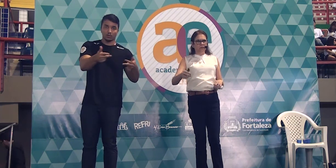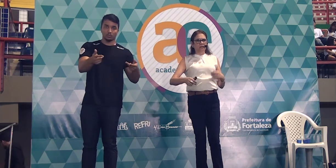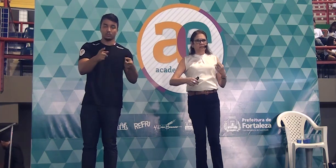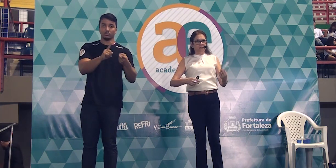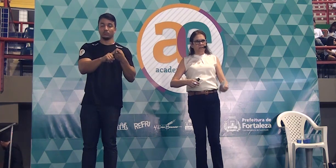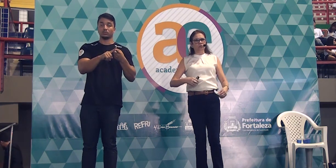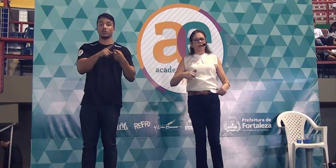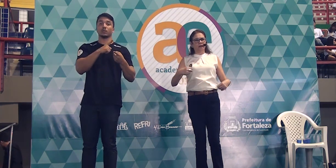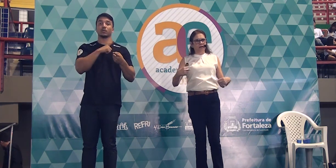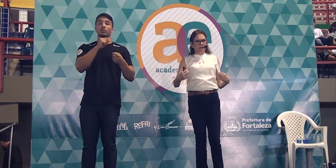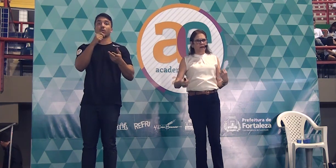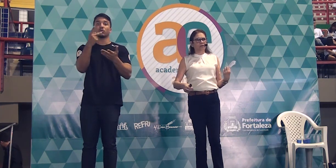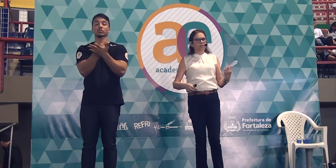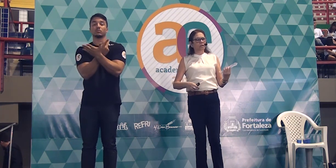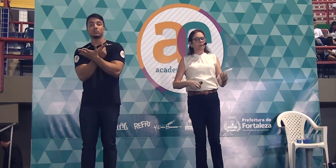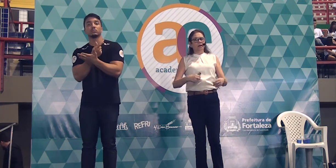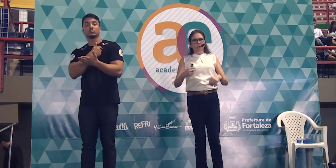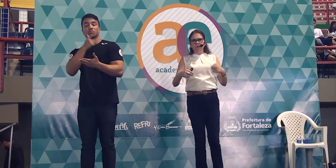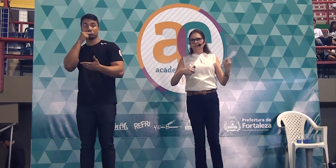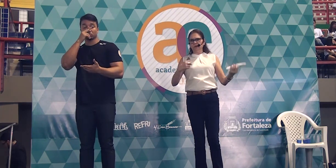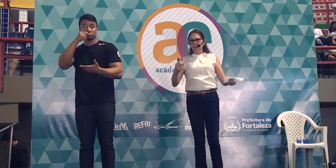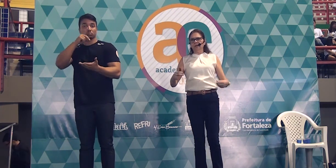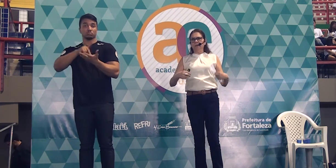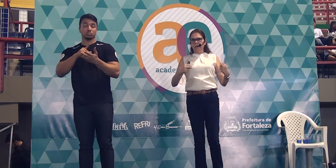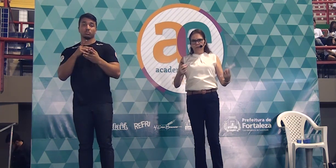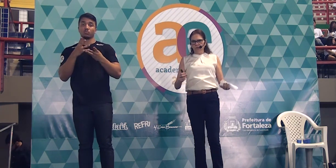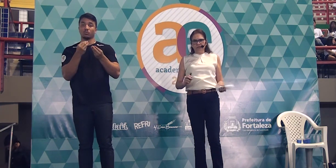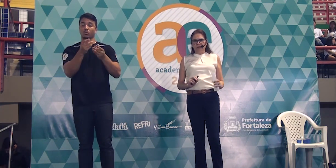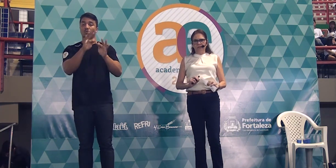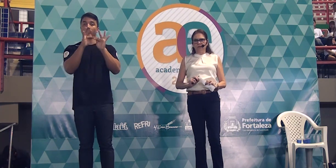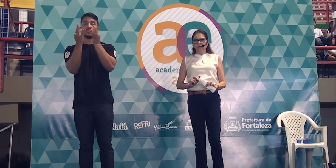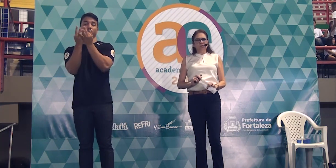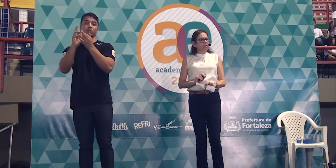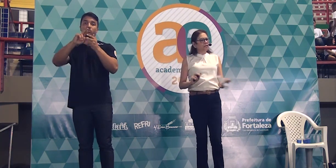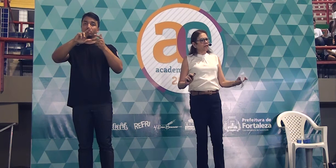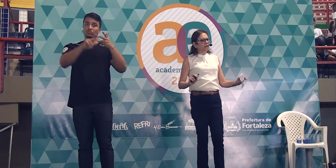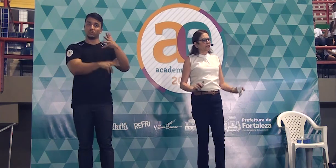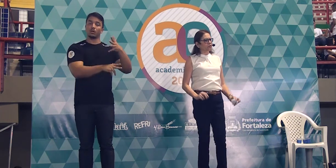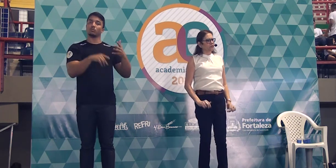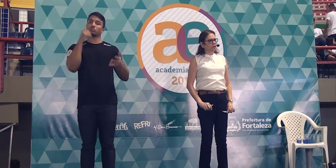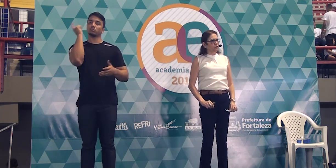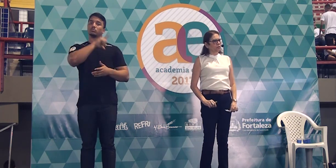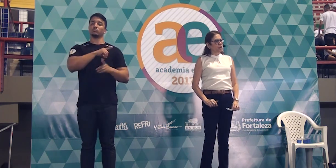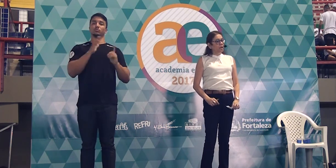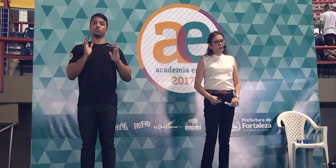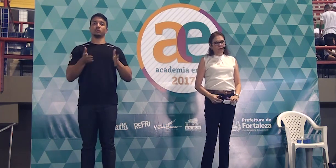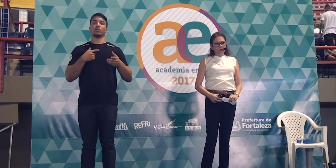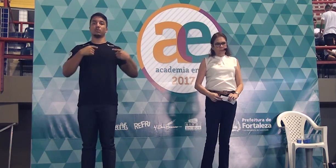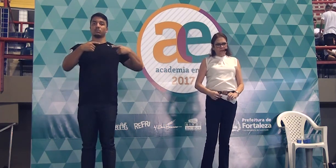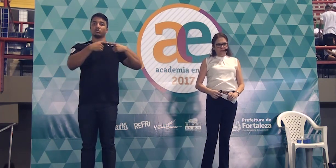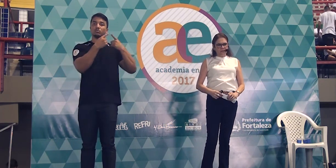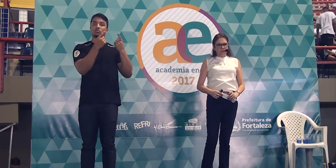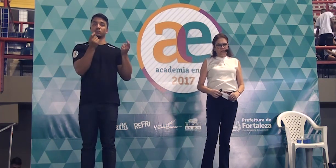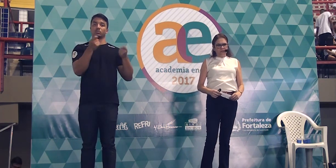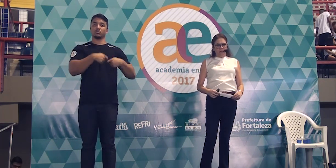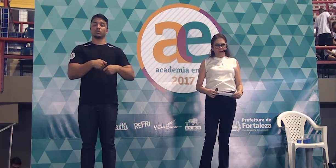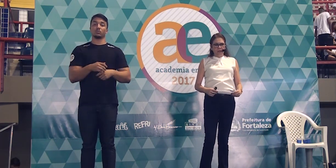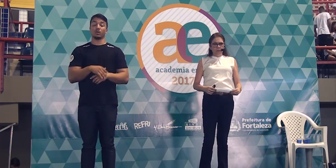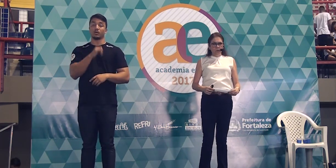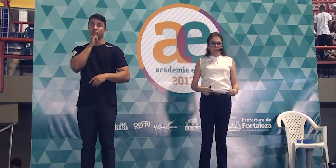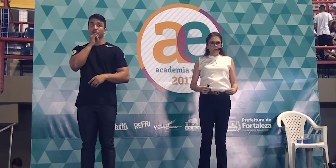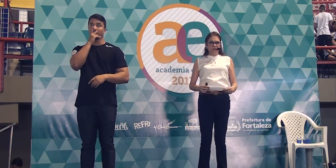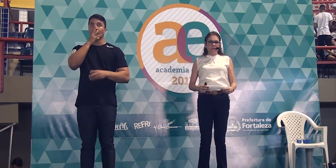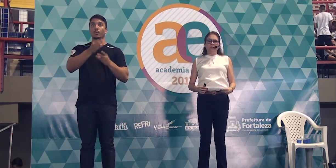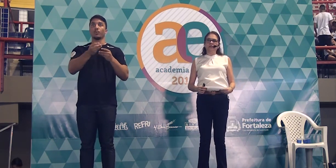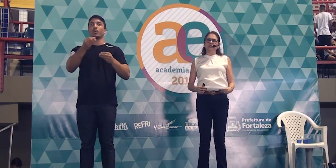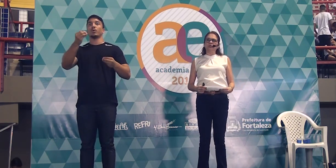tecidos tem sido uma realidade para muitas famílias, para muitos casos. Já teria resolvido. Eu não preciso dizer,